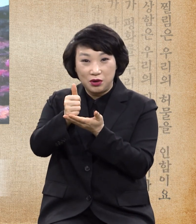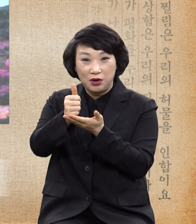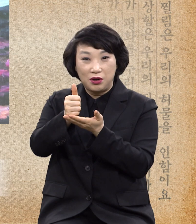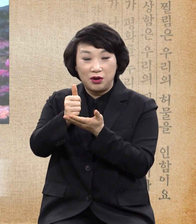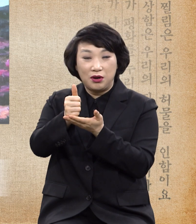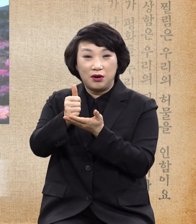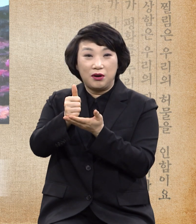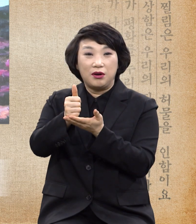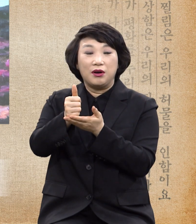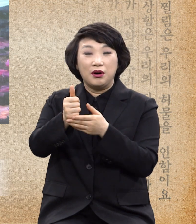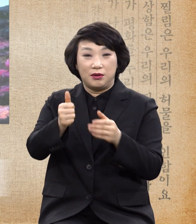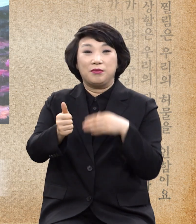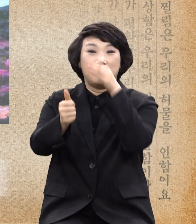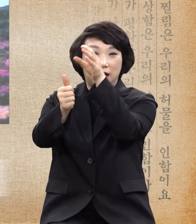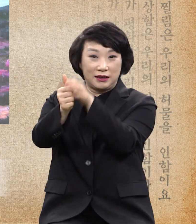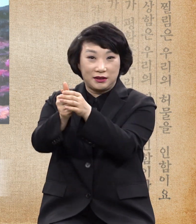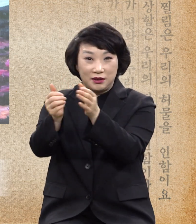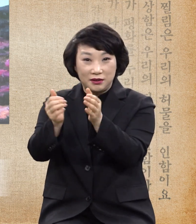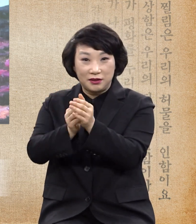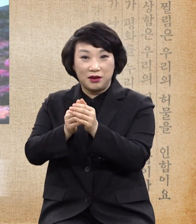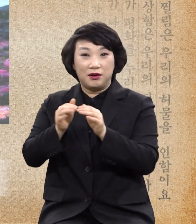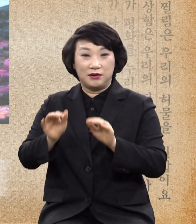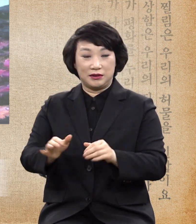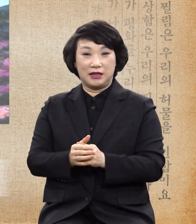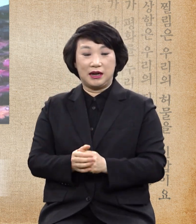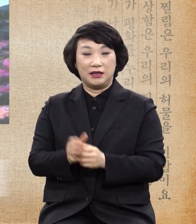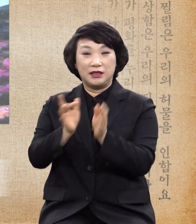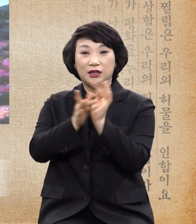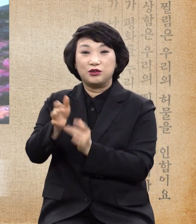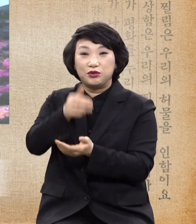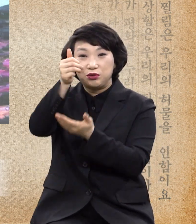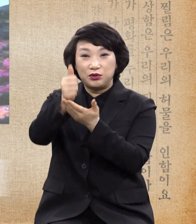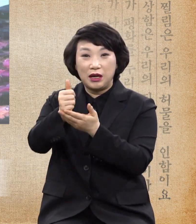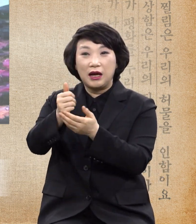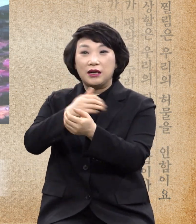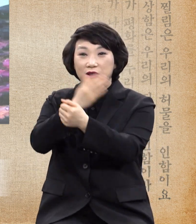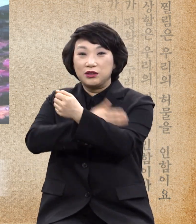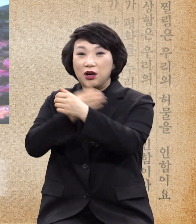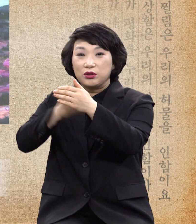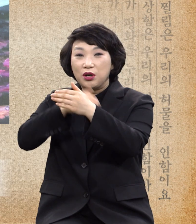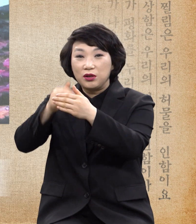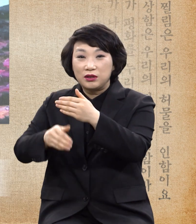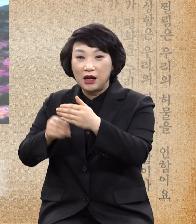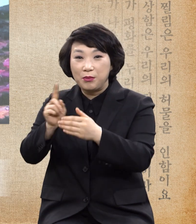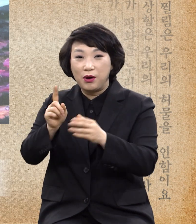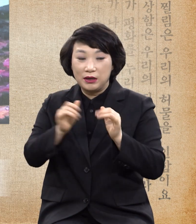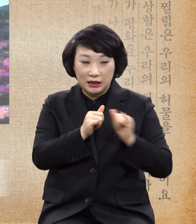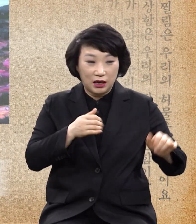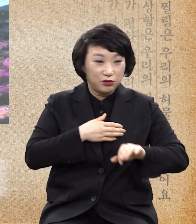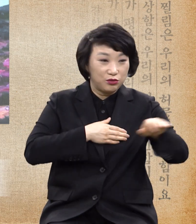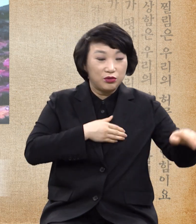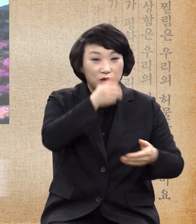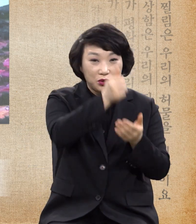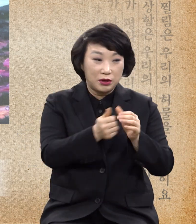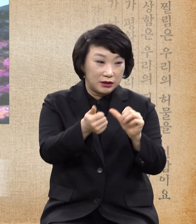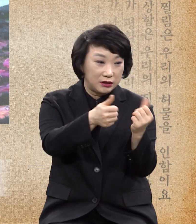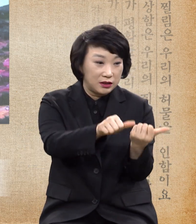주셨으니 예수 그리주의 절대 능력은 인간을 재화 사망과 지옥에서